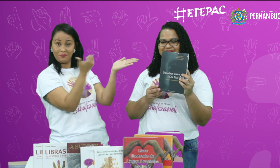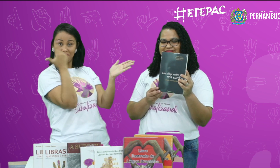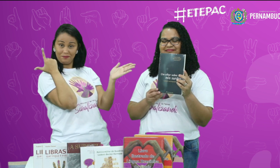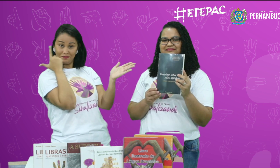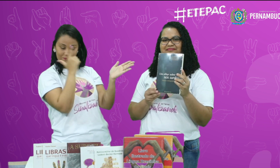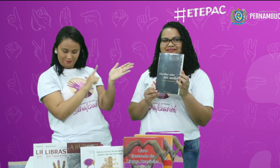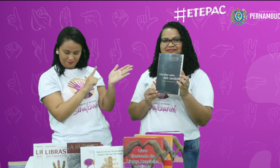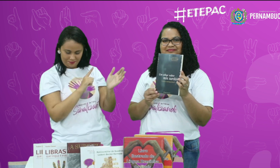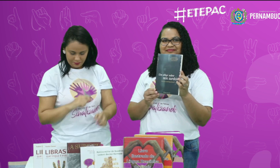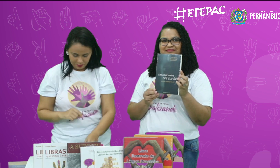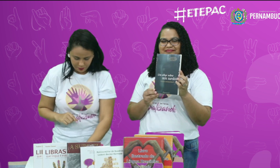parabéns.